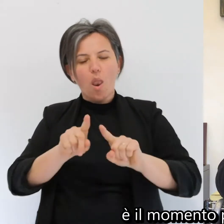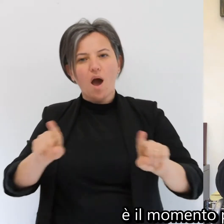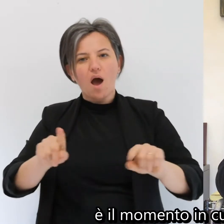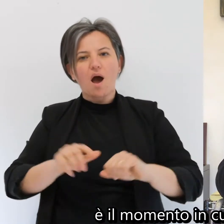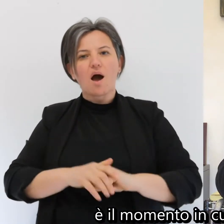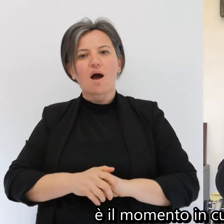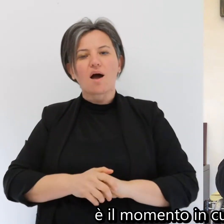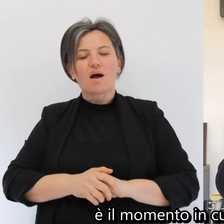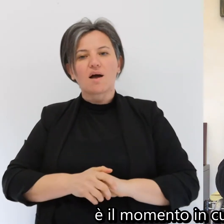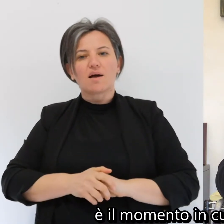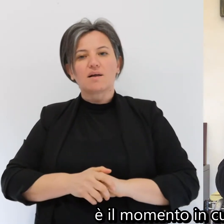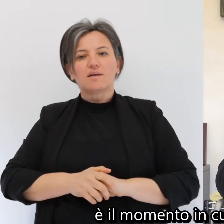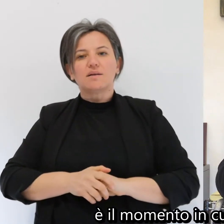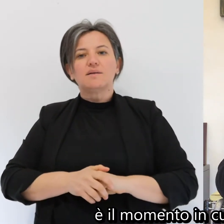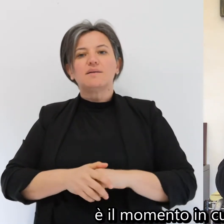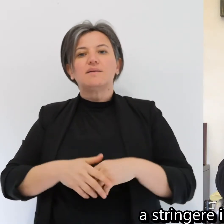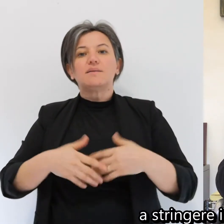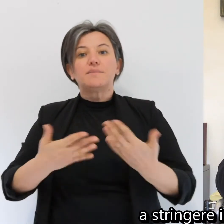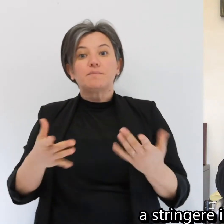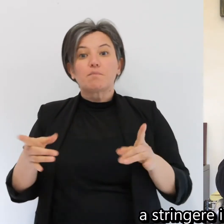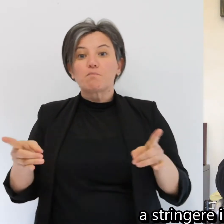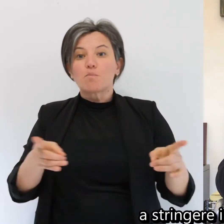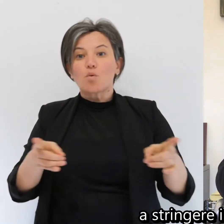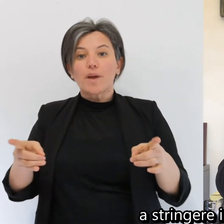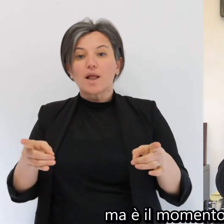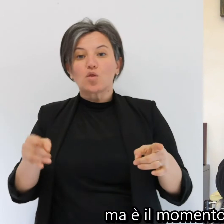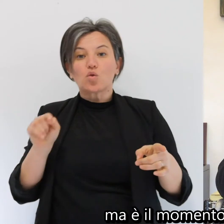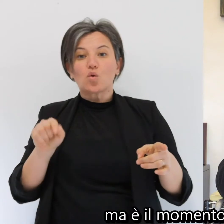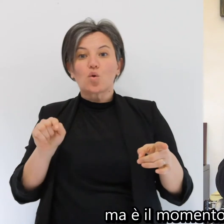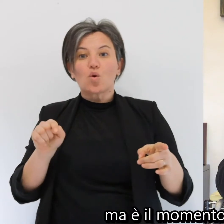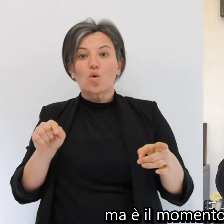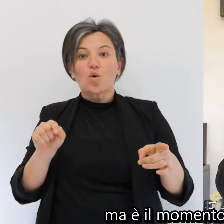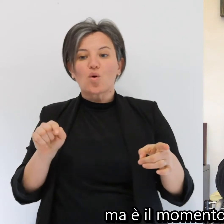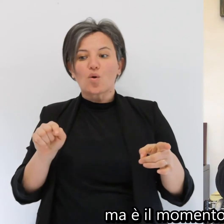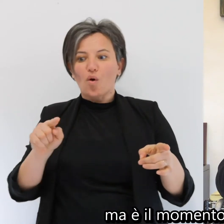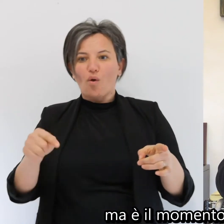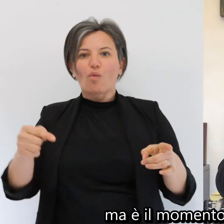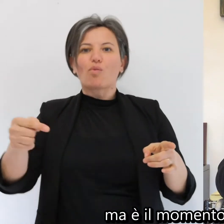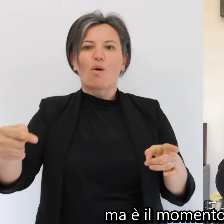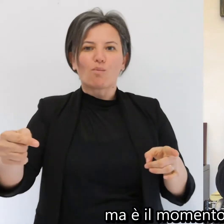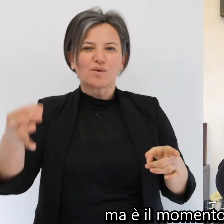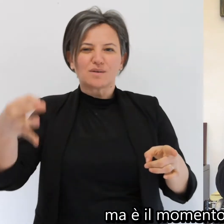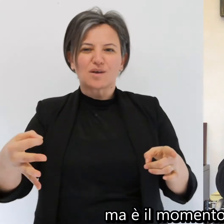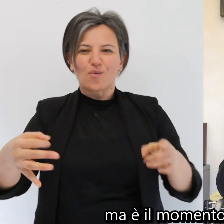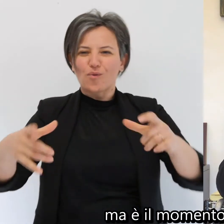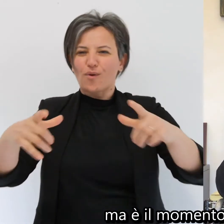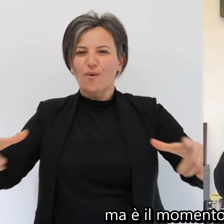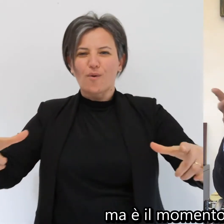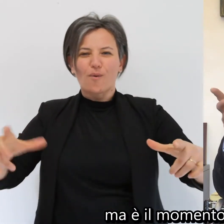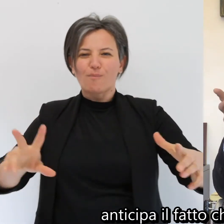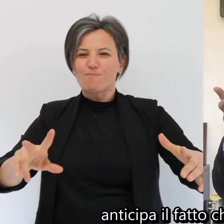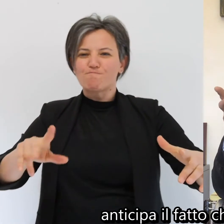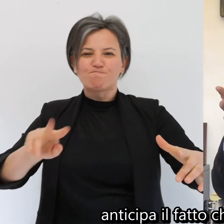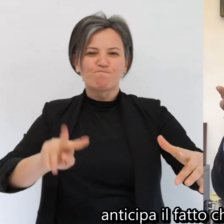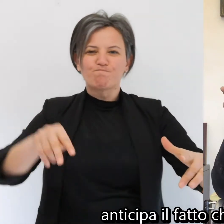duro, il momento in cui continuare a stringere i denti, ma è il momento anche che